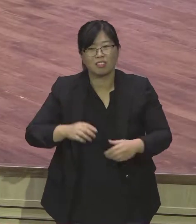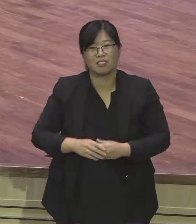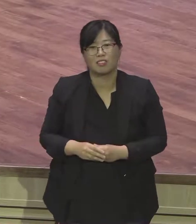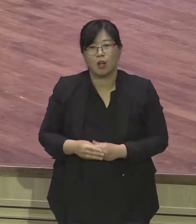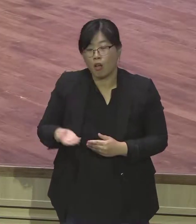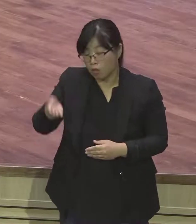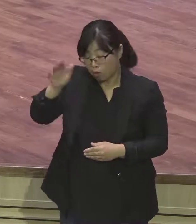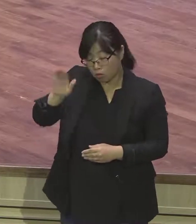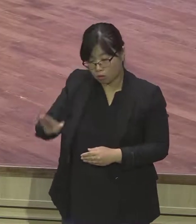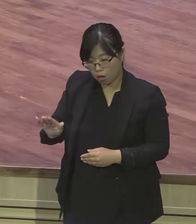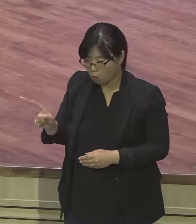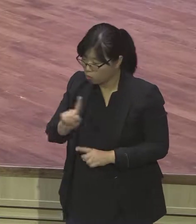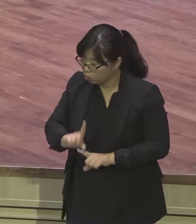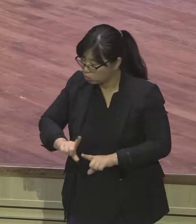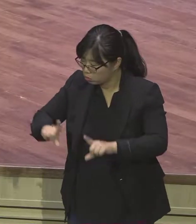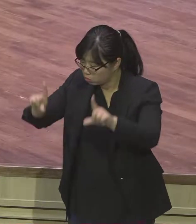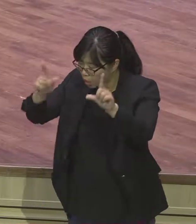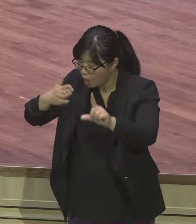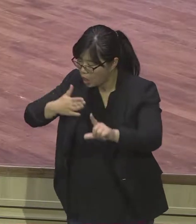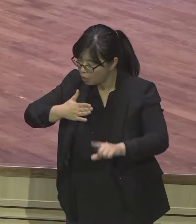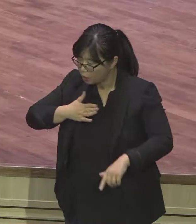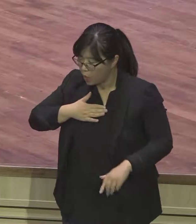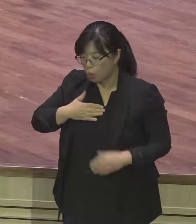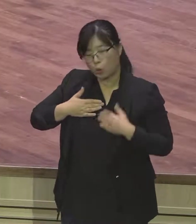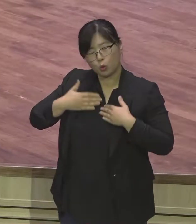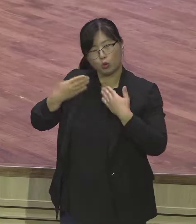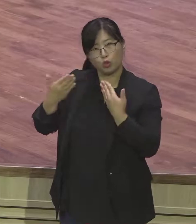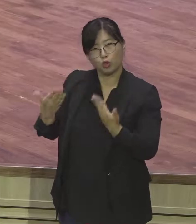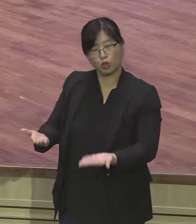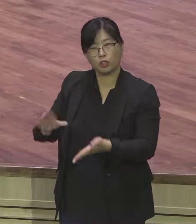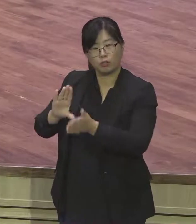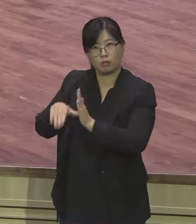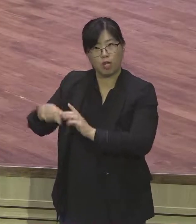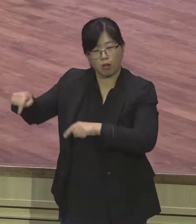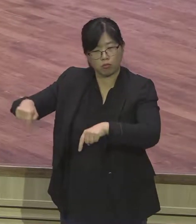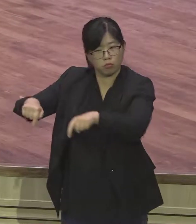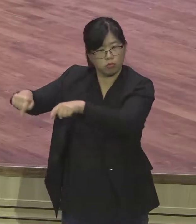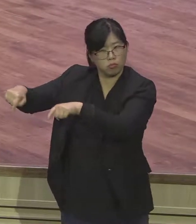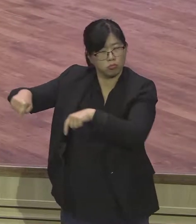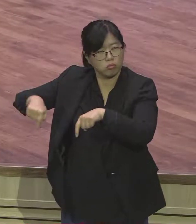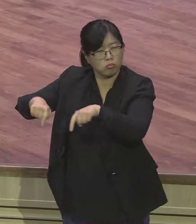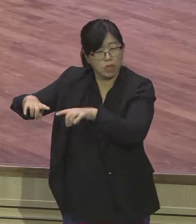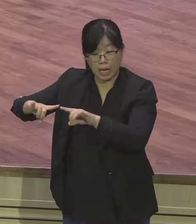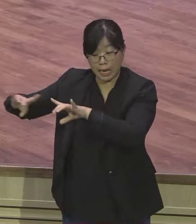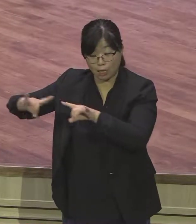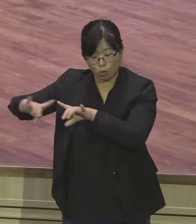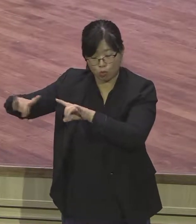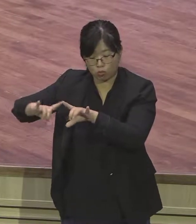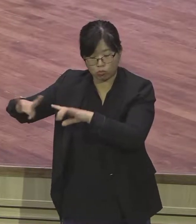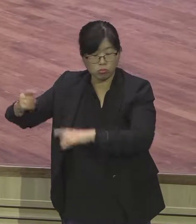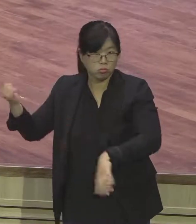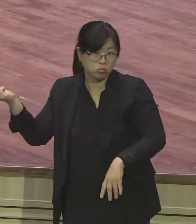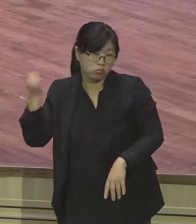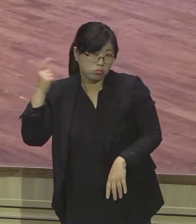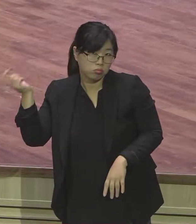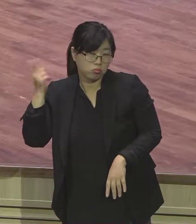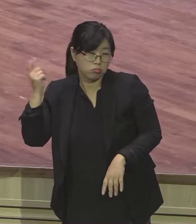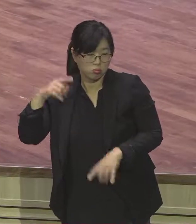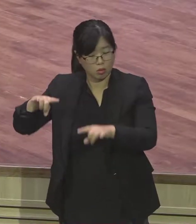틀었는데 기도교 방송을 틀었는데 거기 새롭게 하소서에 나온 이 깡패 두목이야. 부산에서